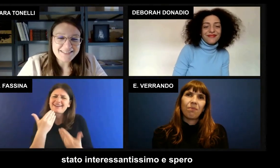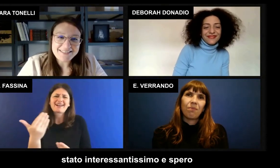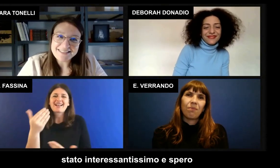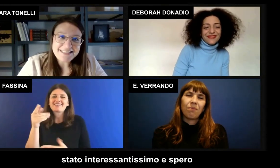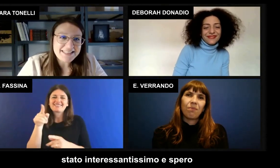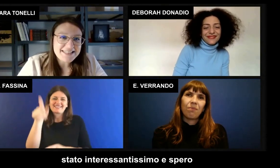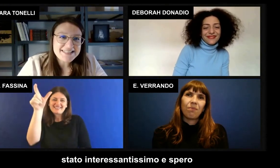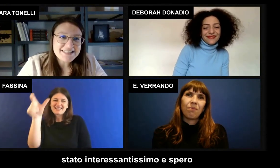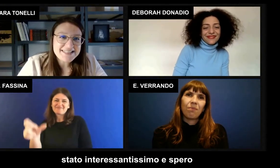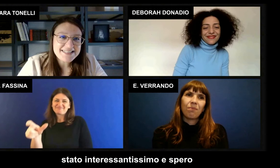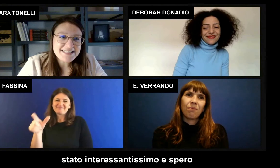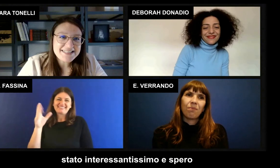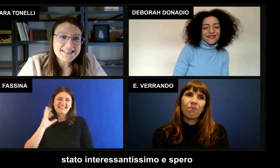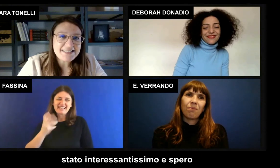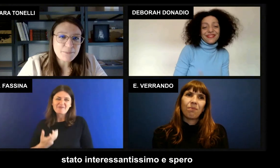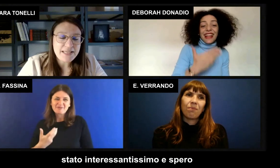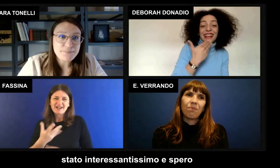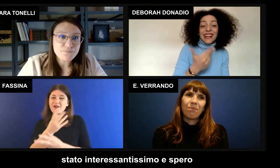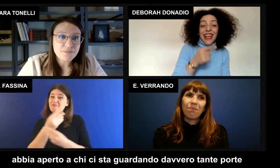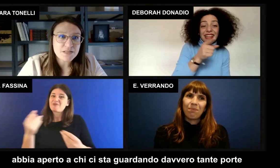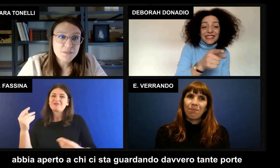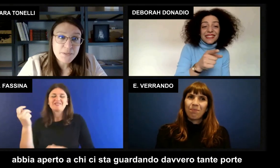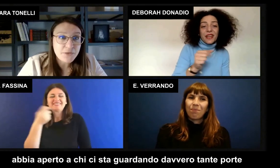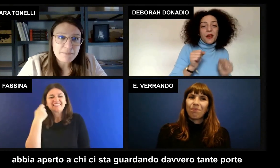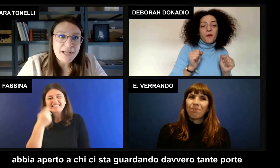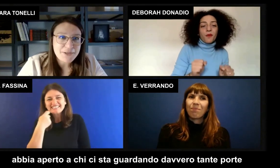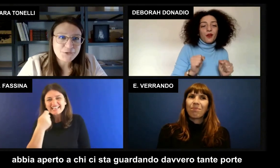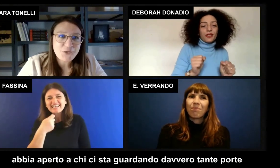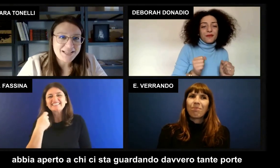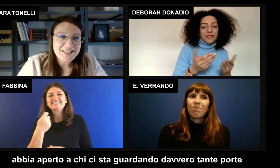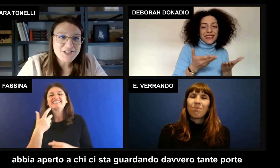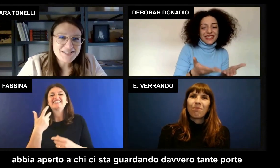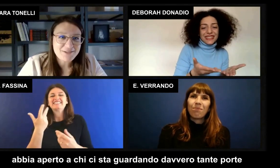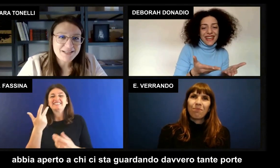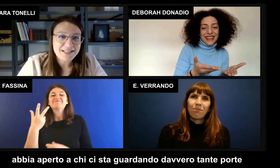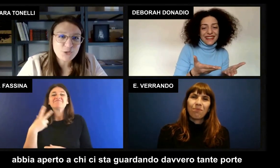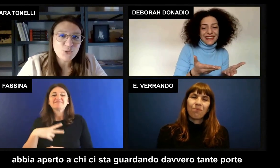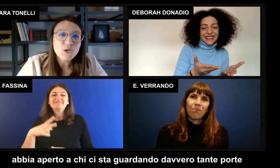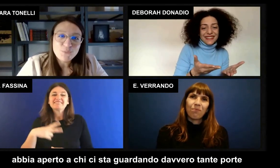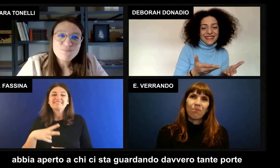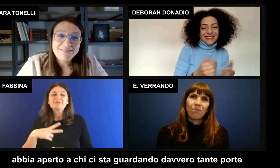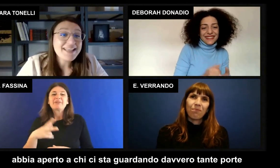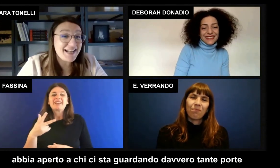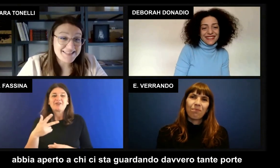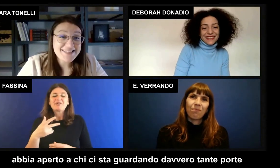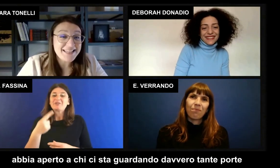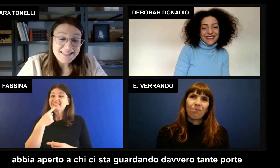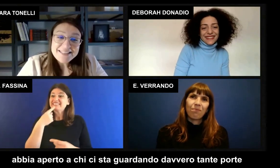stato interessante e spero che abbia aperto a chi ci sta guardando